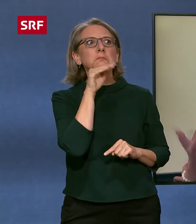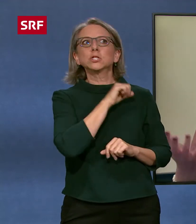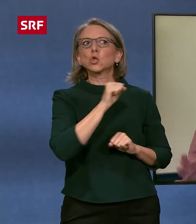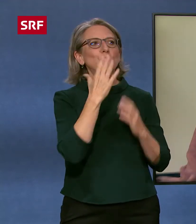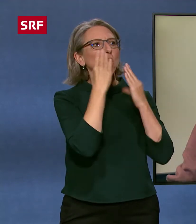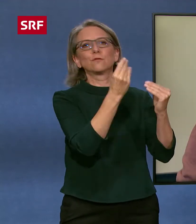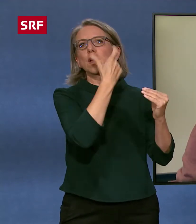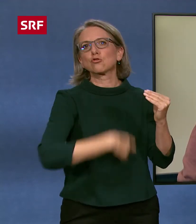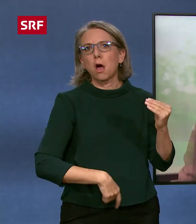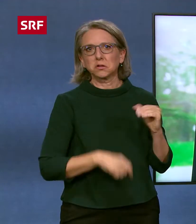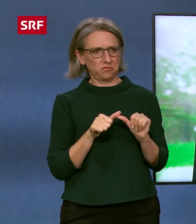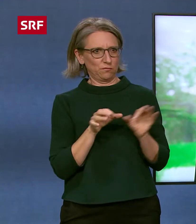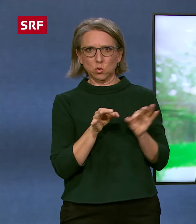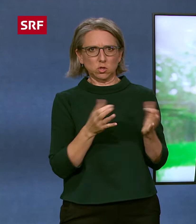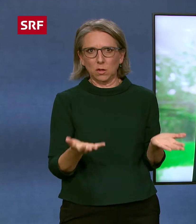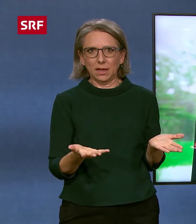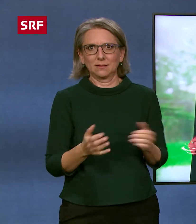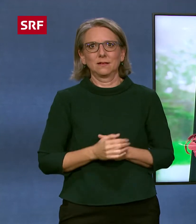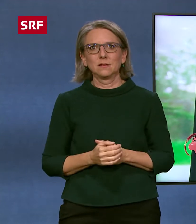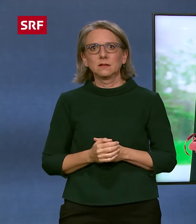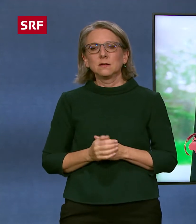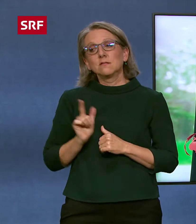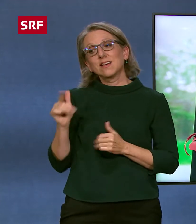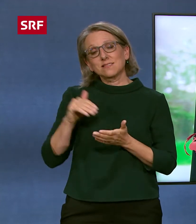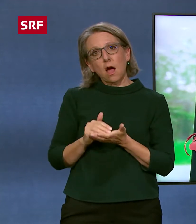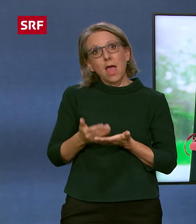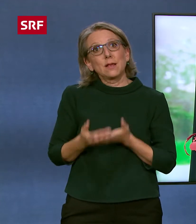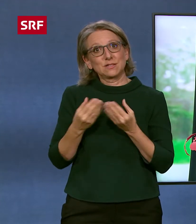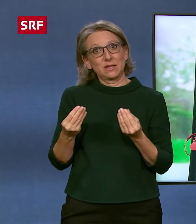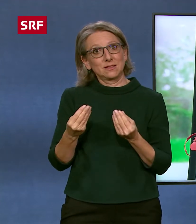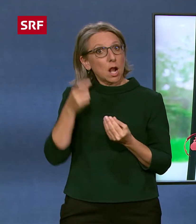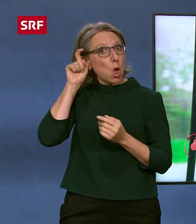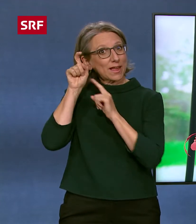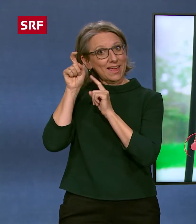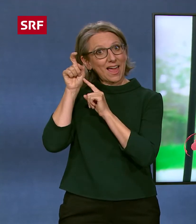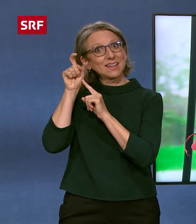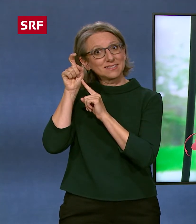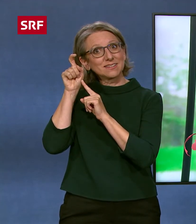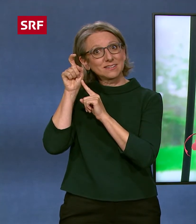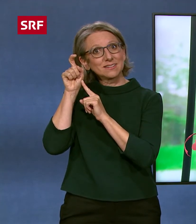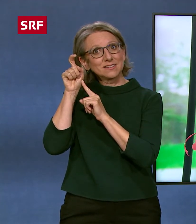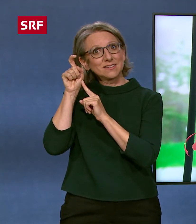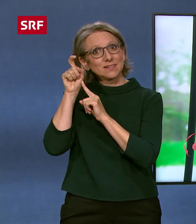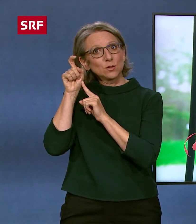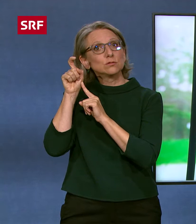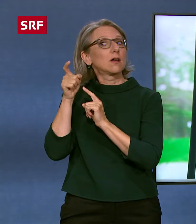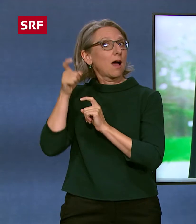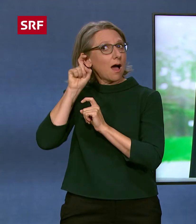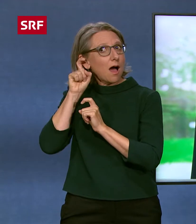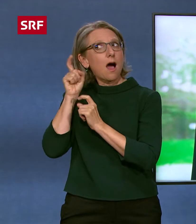funktioniert das. Wir haben dann so ein Hilfsmittel, das so das Hörgerät. Und dann nimmt das halt so auf und gibt das dann